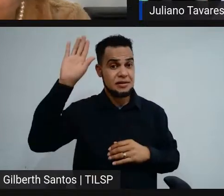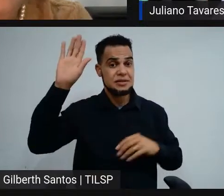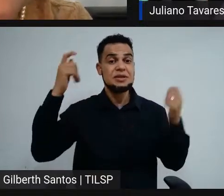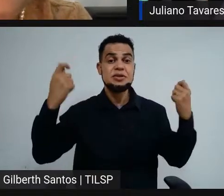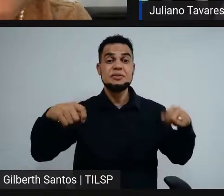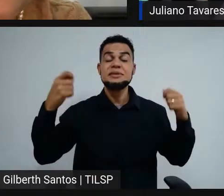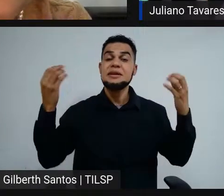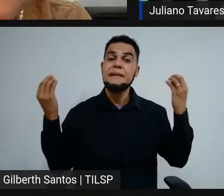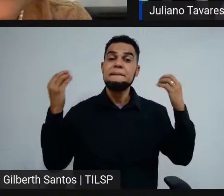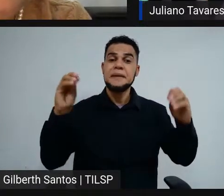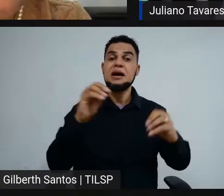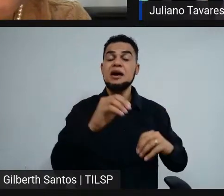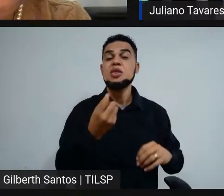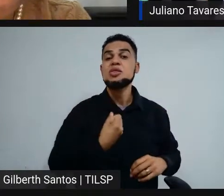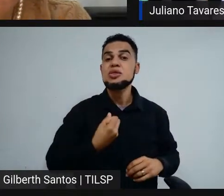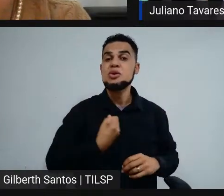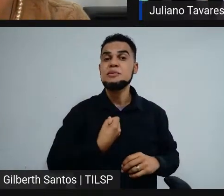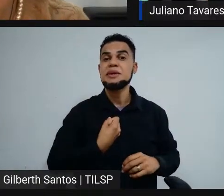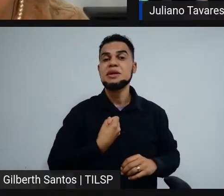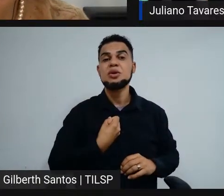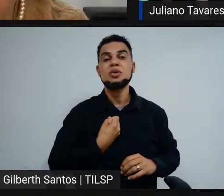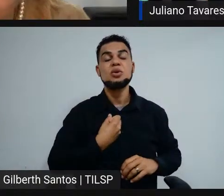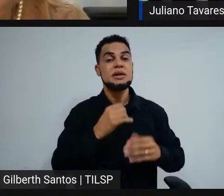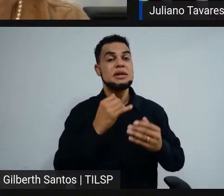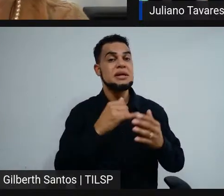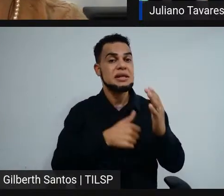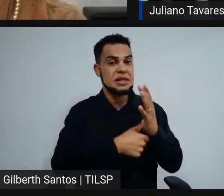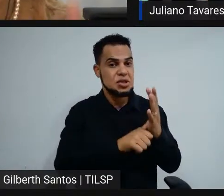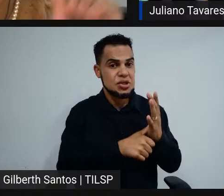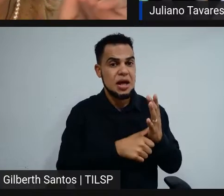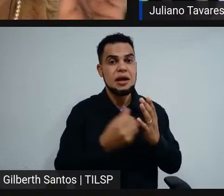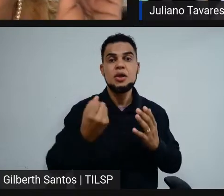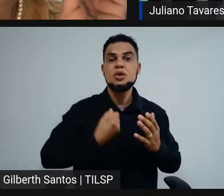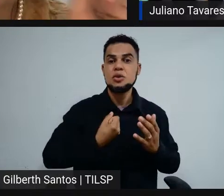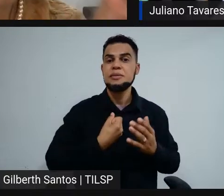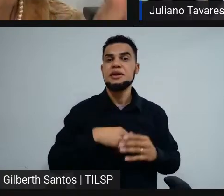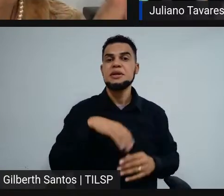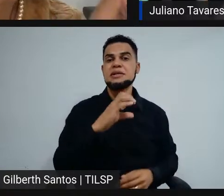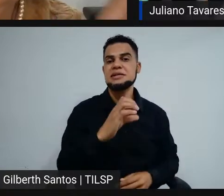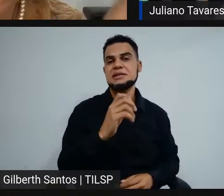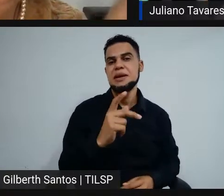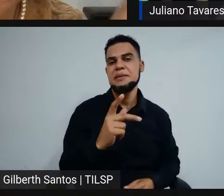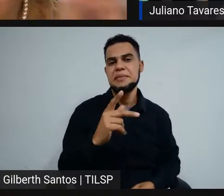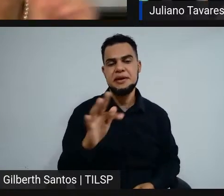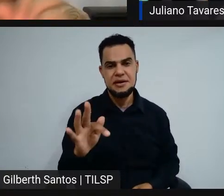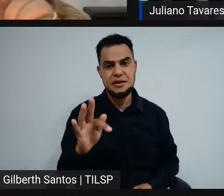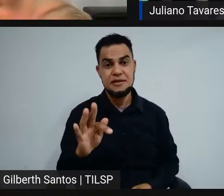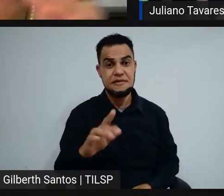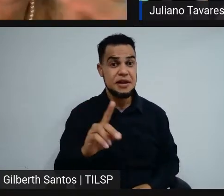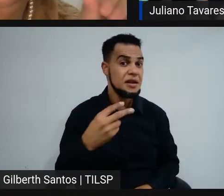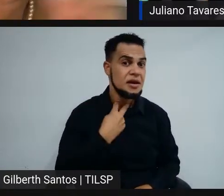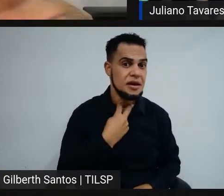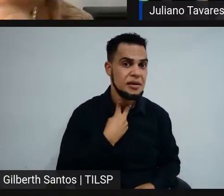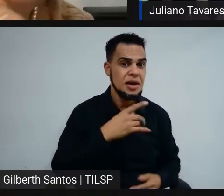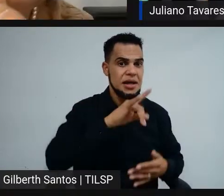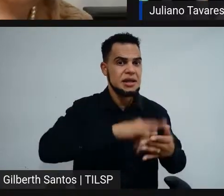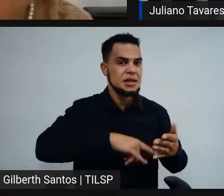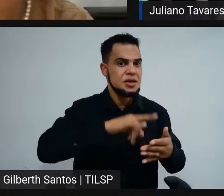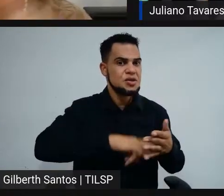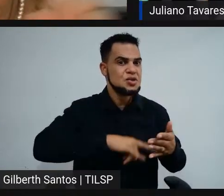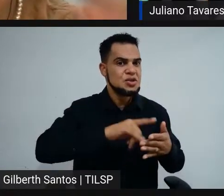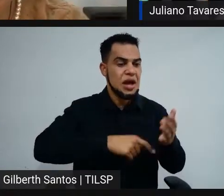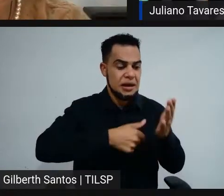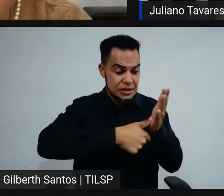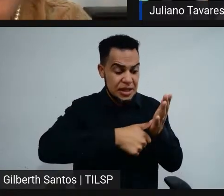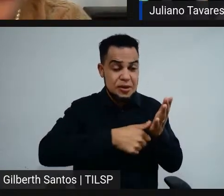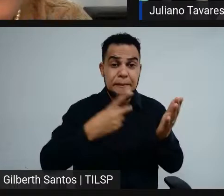o número da carteira de identidade e o número do seu CPF. Pessoal, não serve carteira de identidade de pai, mãe, outra pessoa,